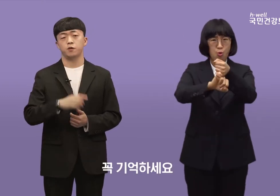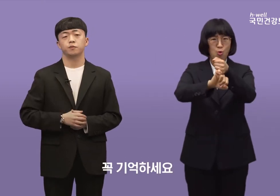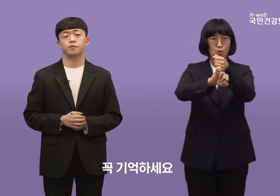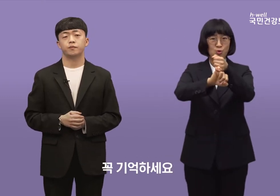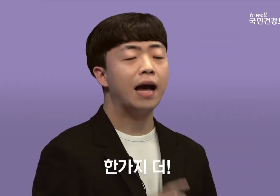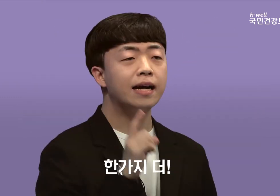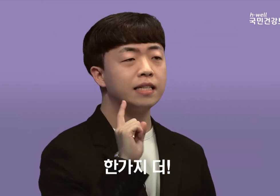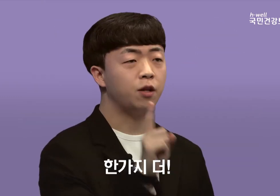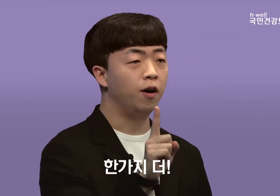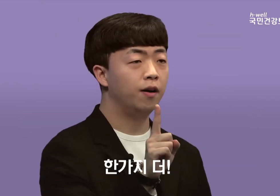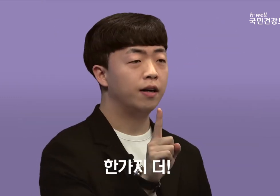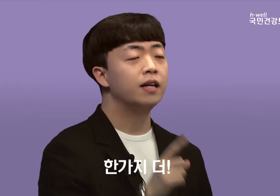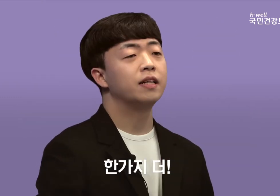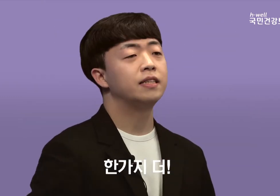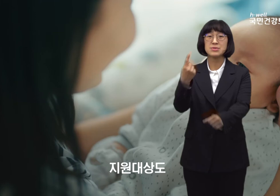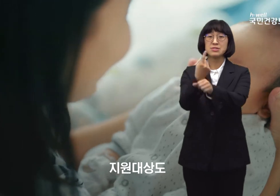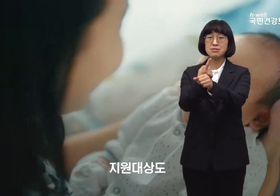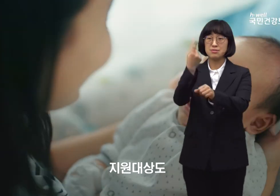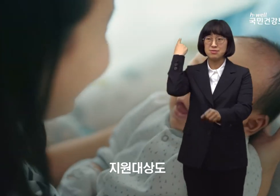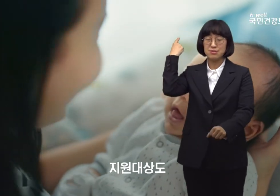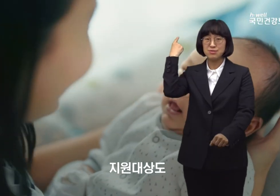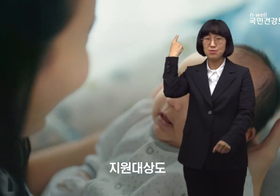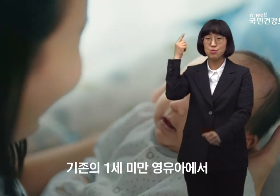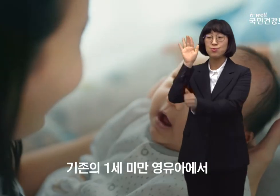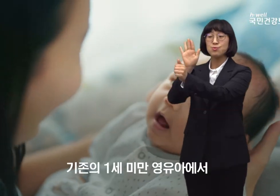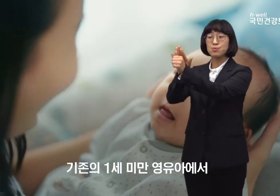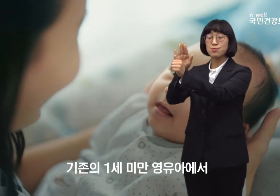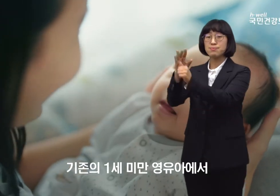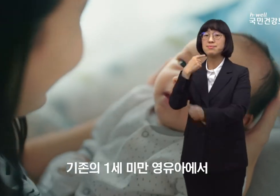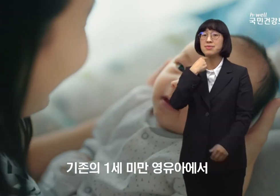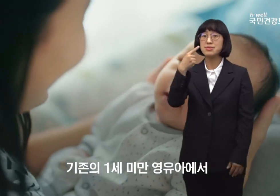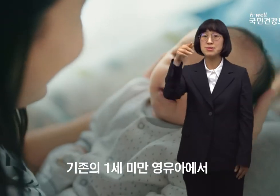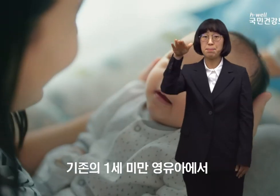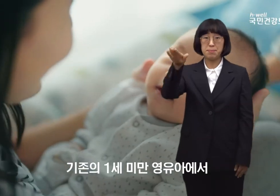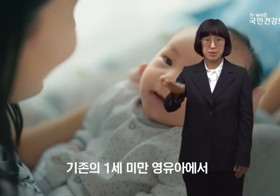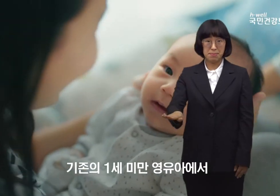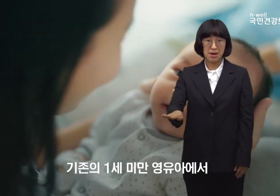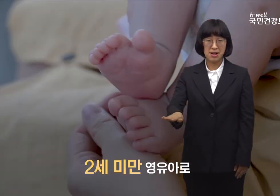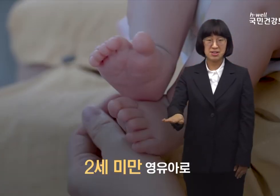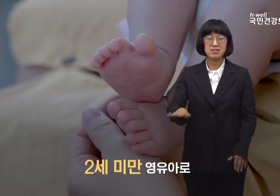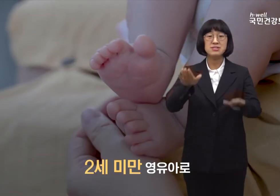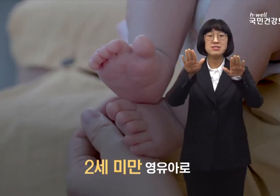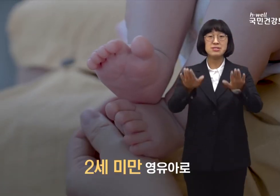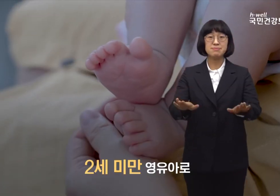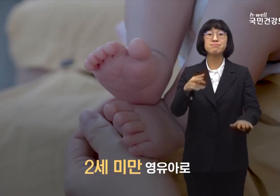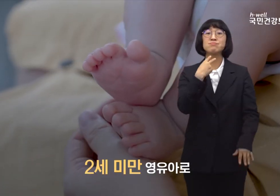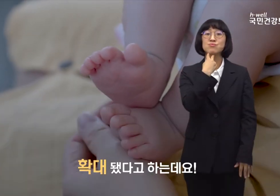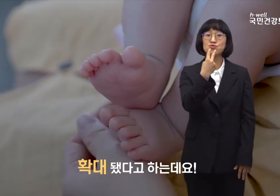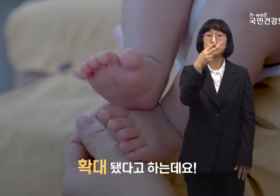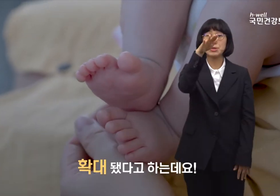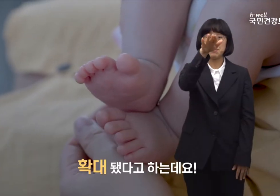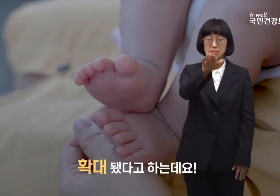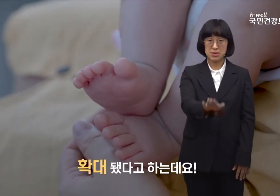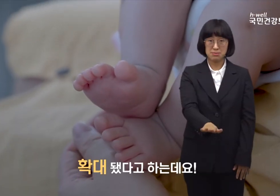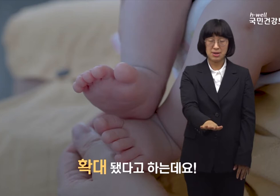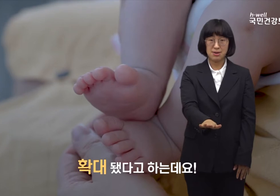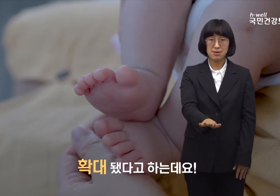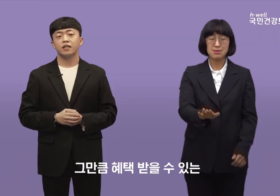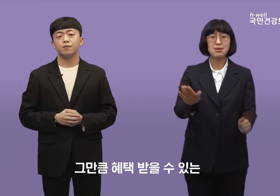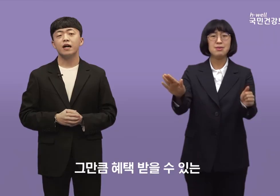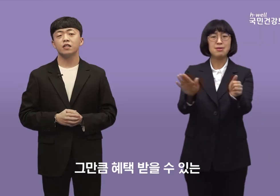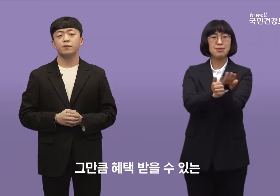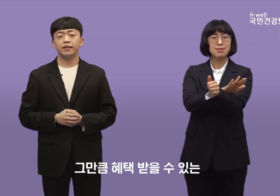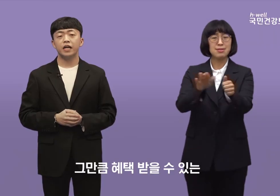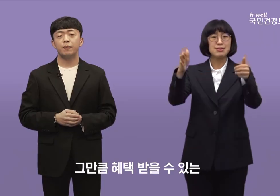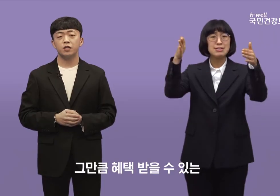기억하세요 한 가지 더, 지원 대상도 기존의 1세미만 영유아에서 2세미만 영유아로 확대됐다고 하는데요